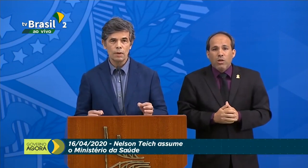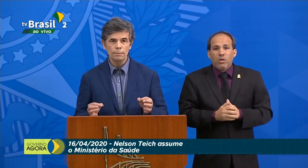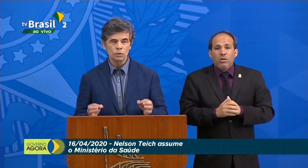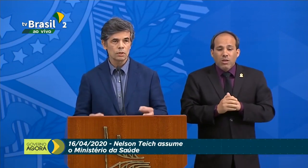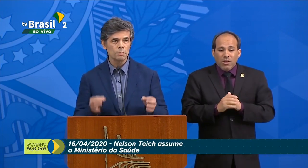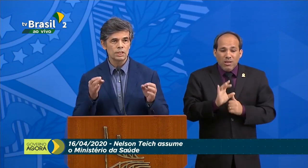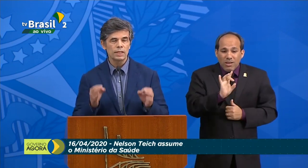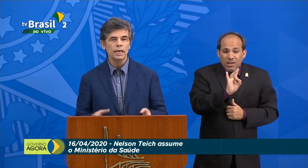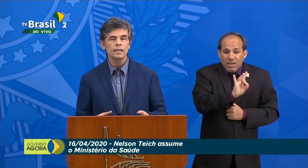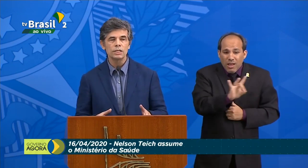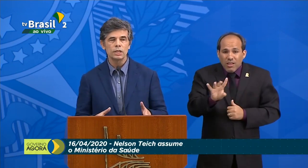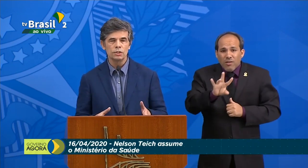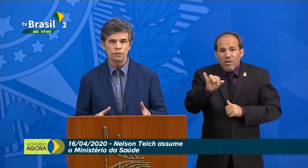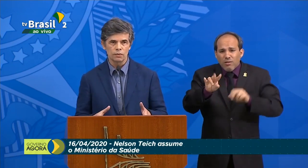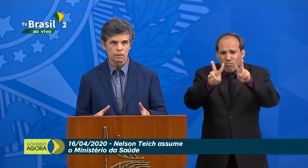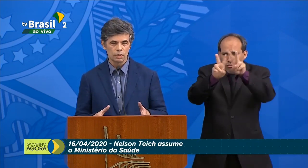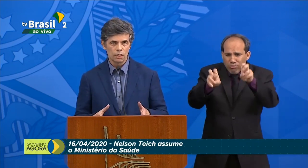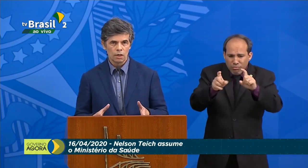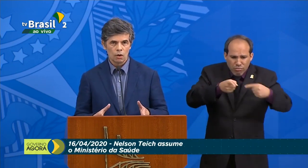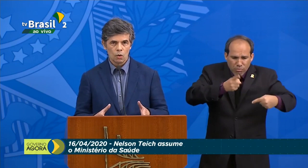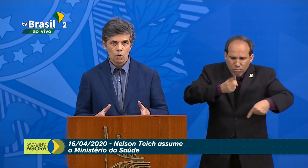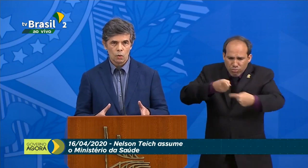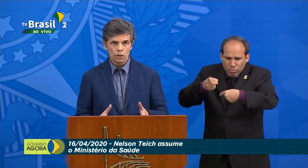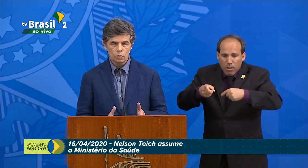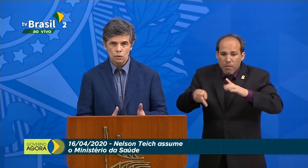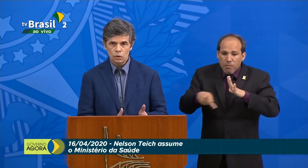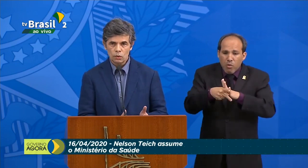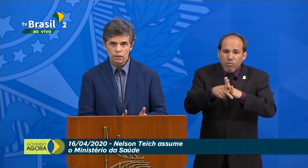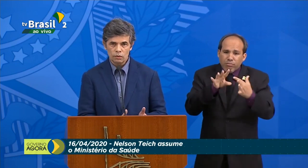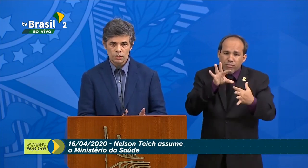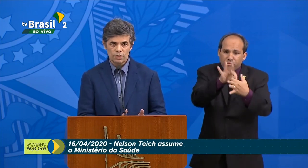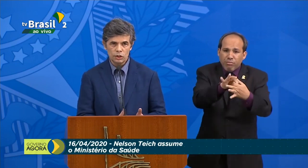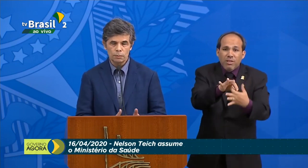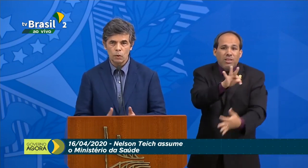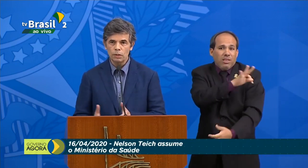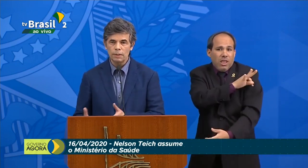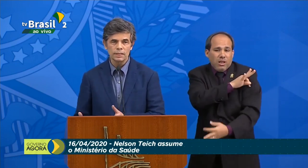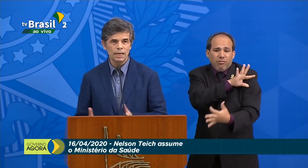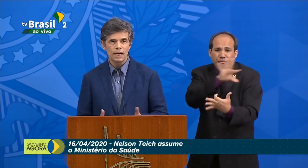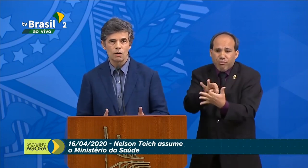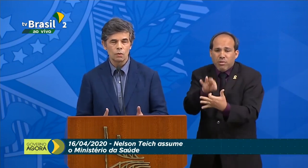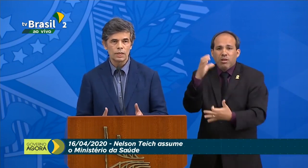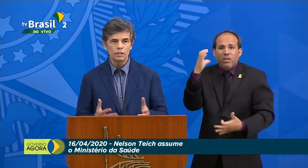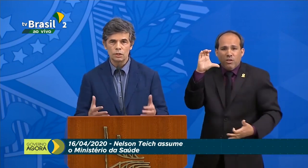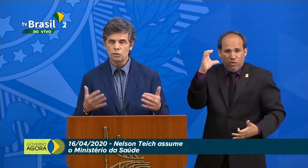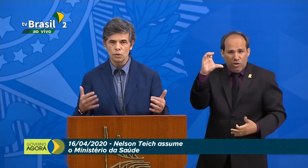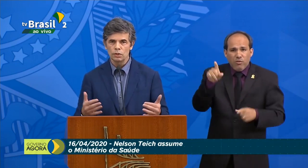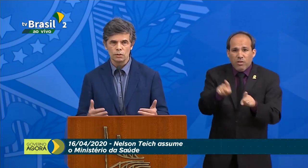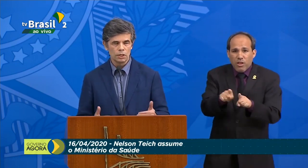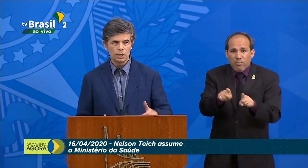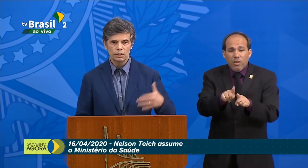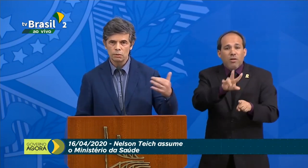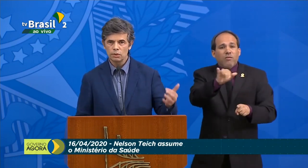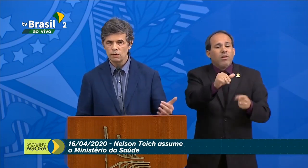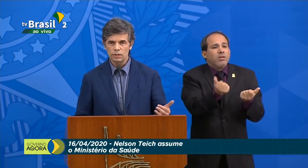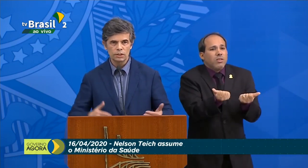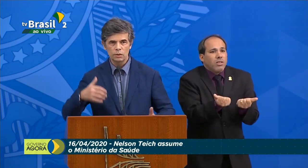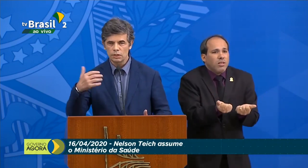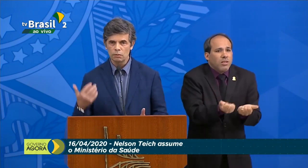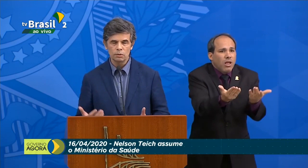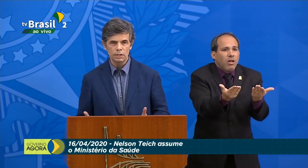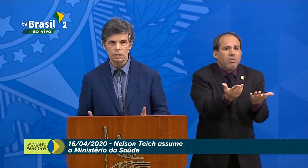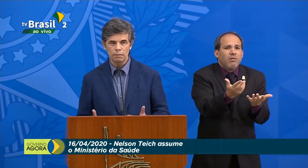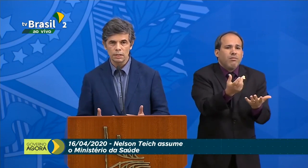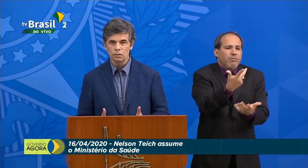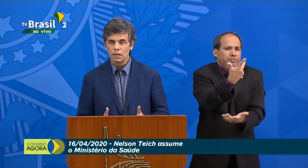tratado de uma forma absolutamente técnica e científica. E você vai disponibilizar o que existe hoje, em termos de